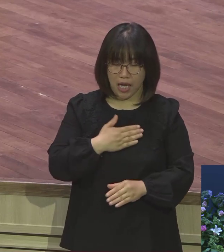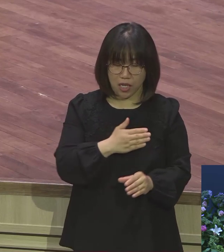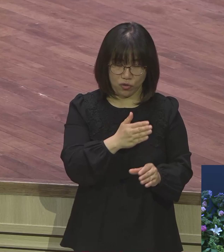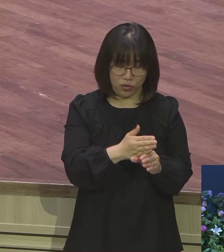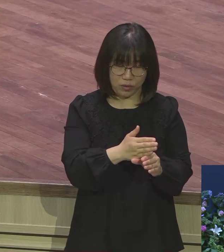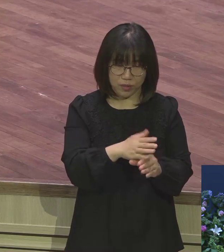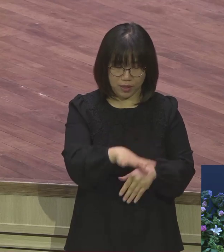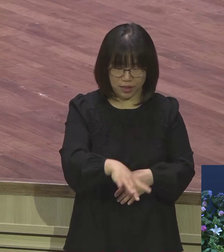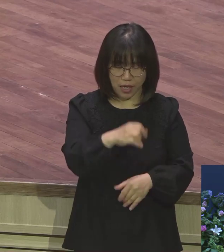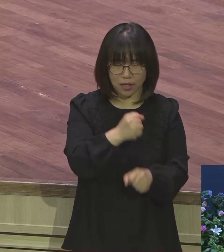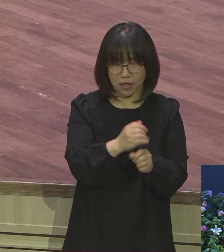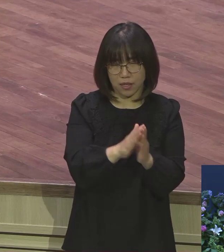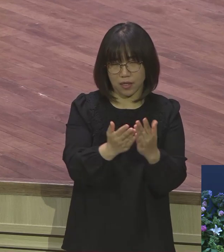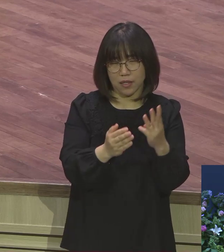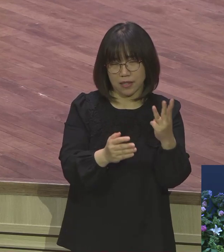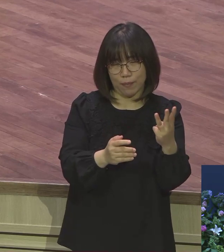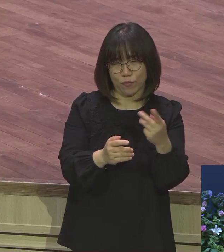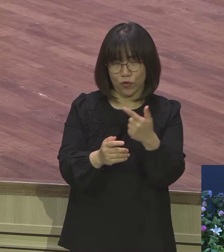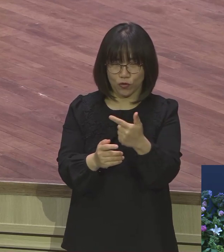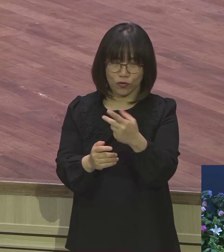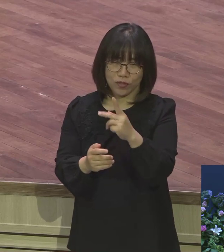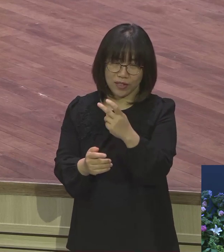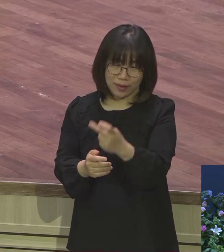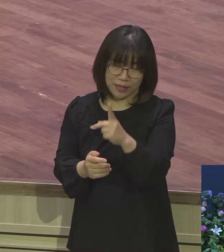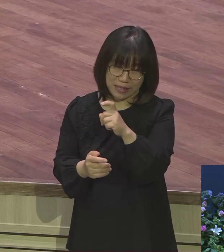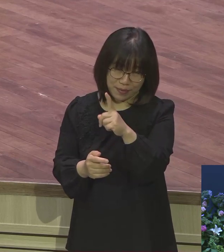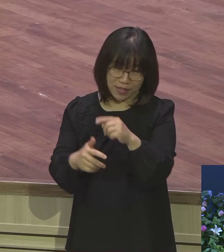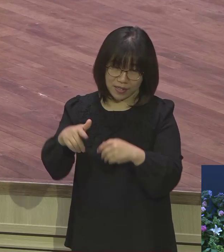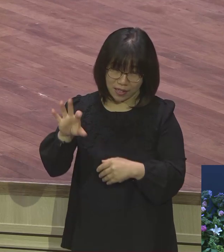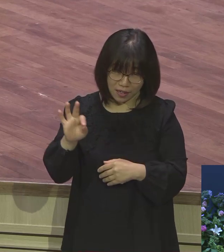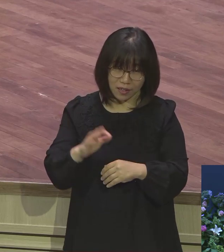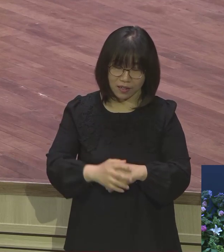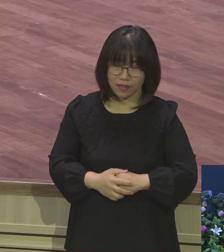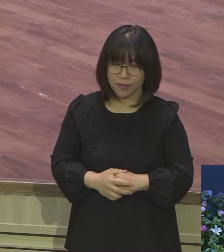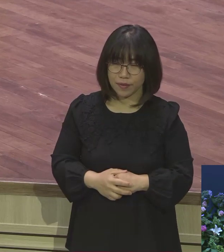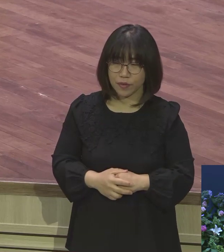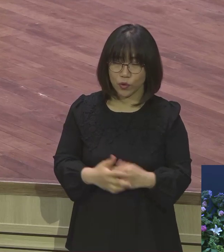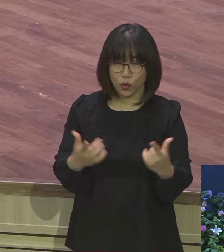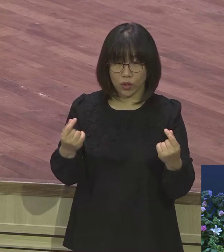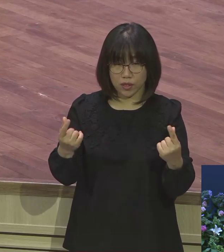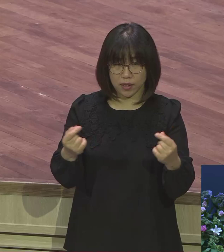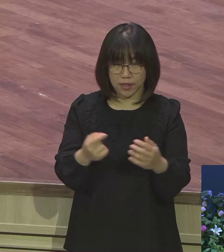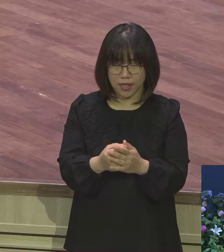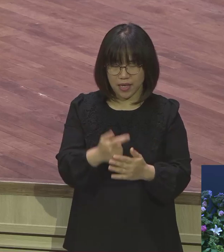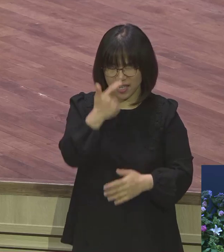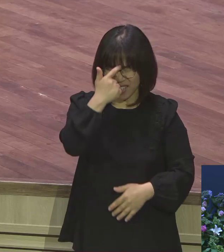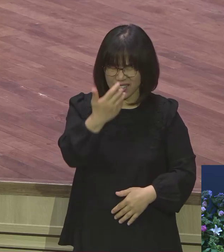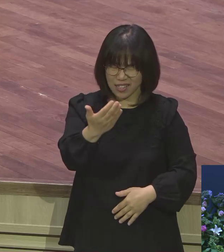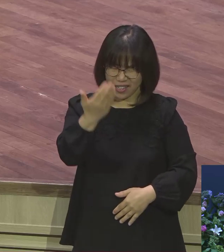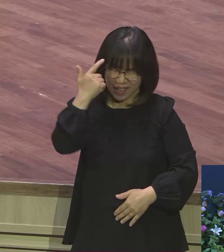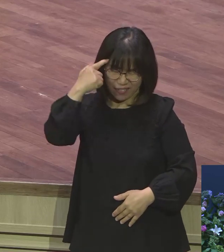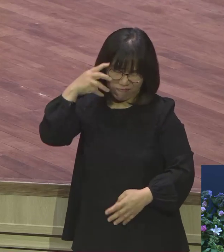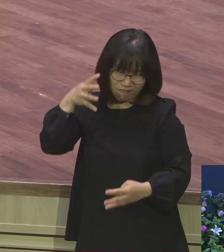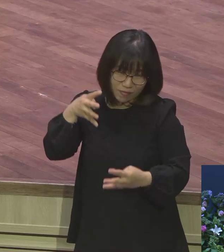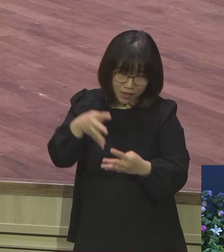3장 6장 11장이에요. 6장 3장 11장 아시죠? 이게 예틀이에요. 예틀 이 예틀